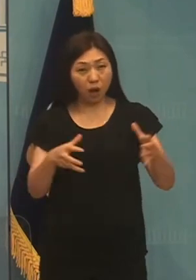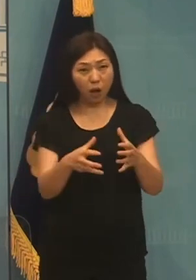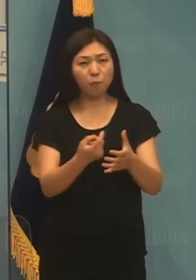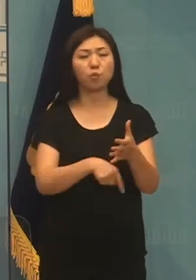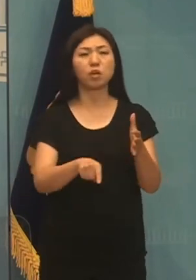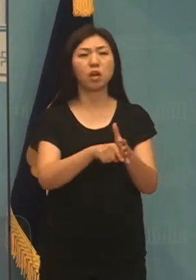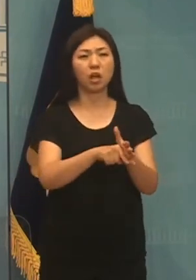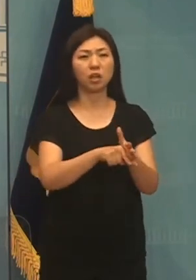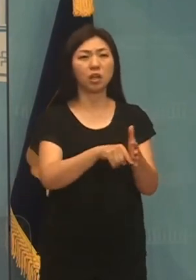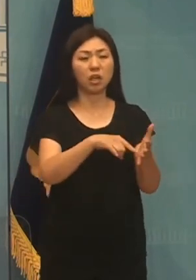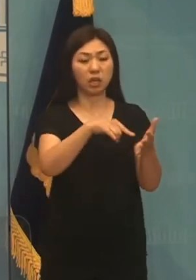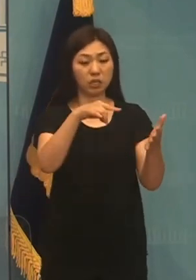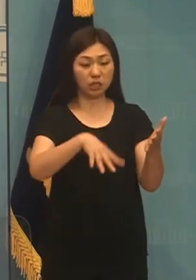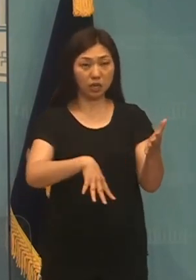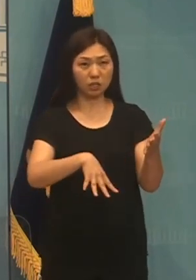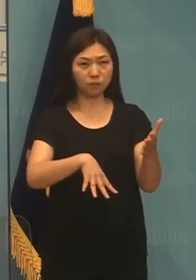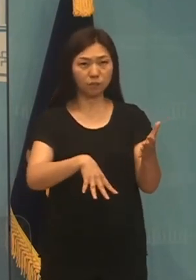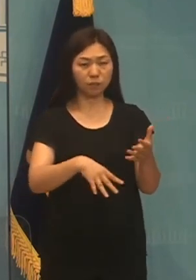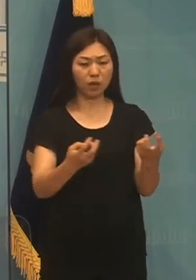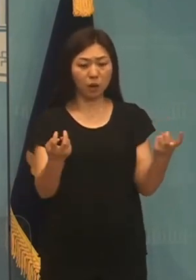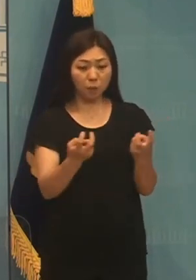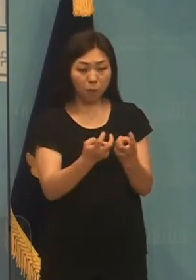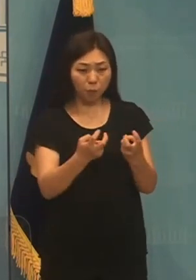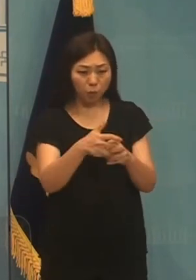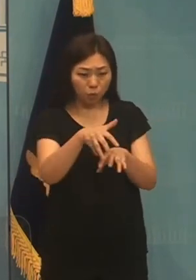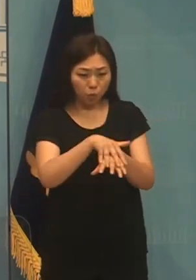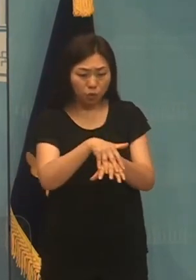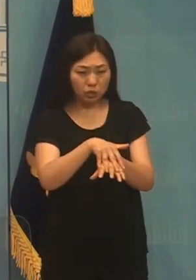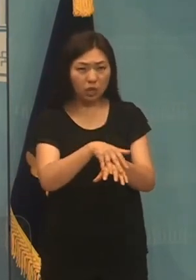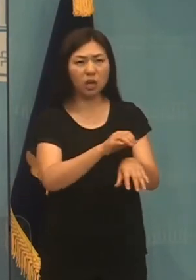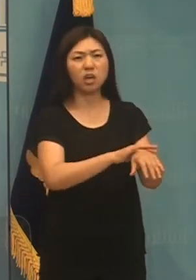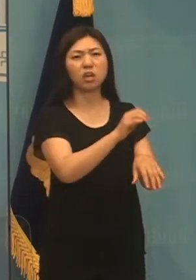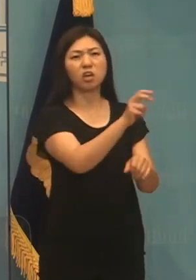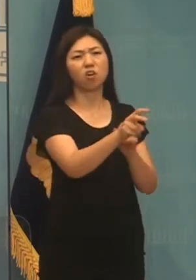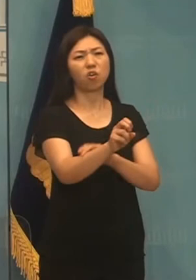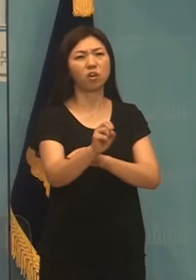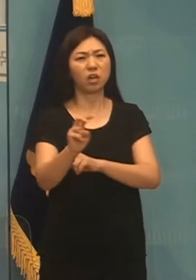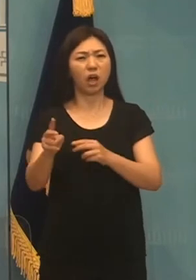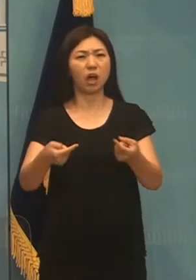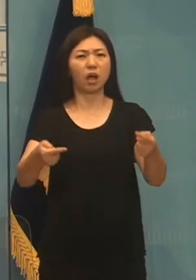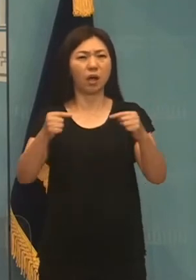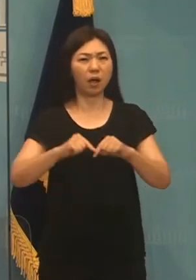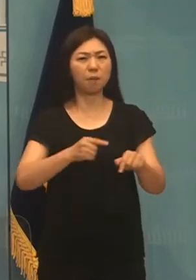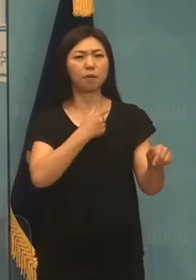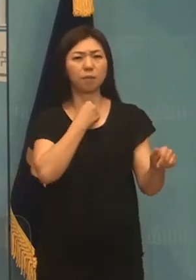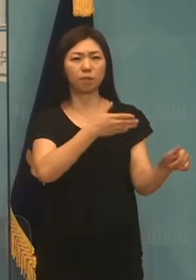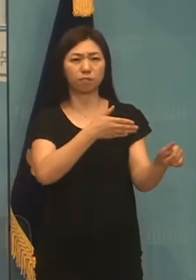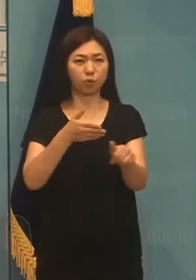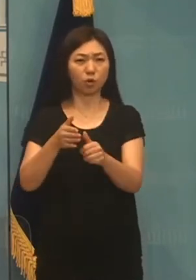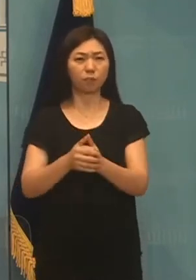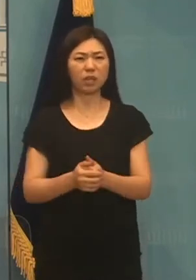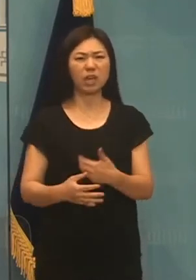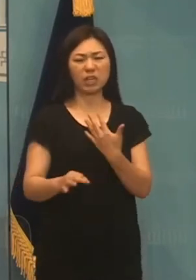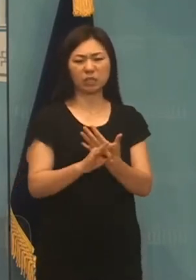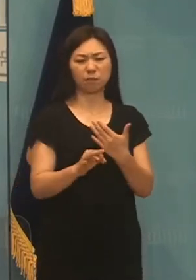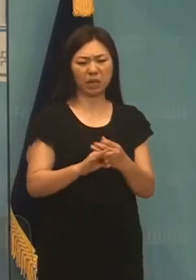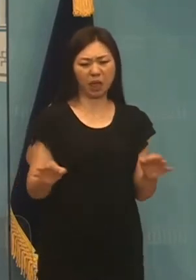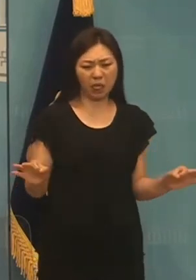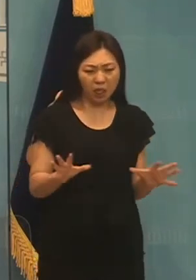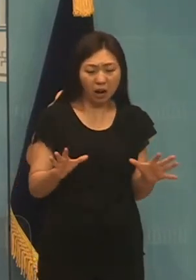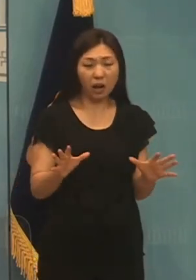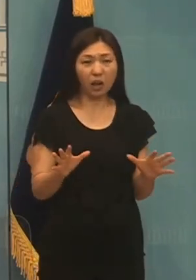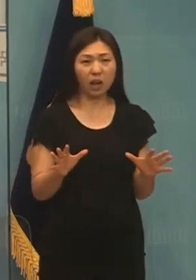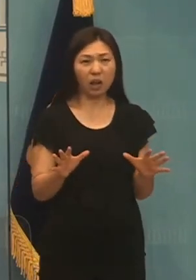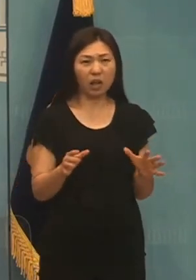여야의 적극적 호응을 기대합니다. 이를 통해 임기응변식 단기세제